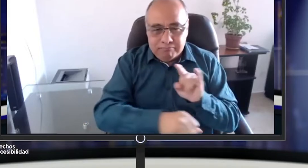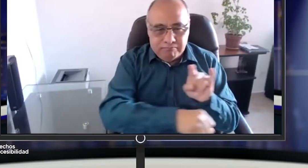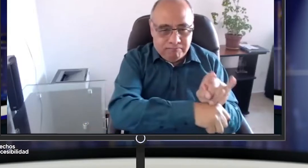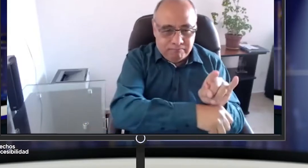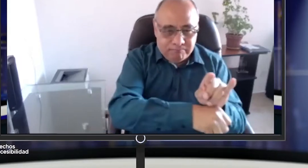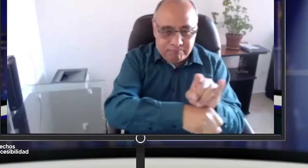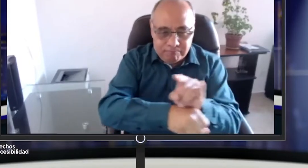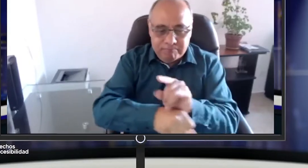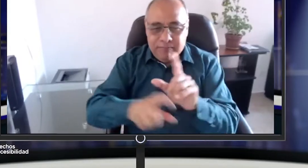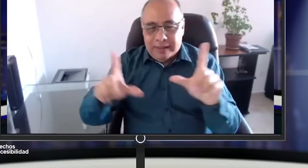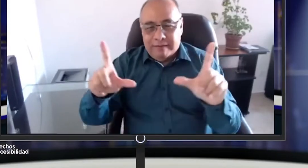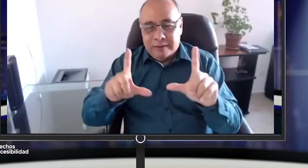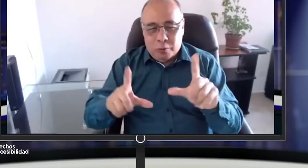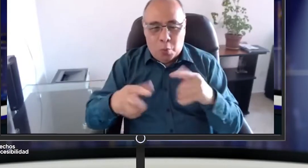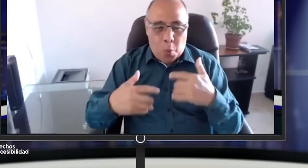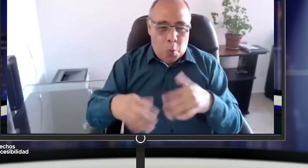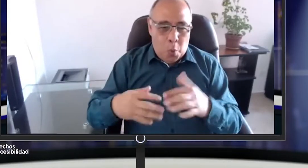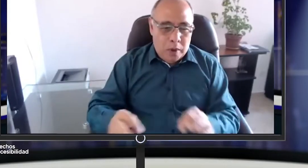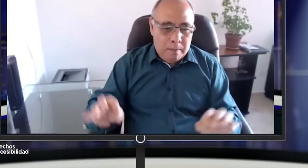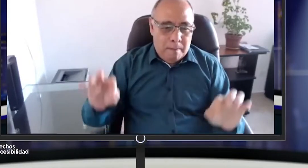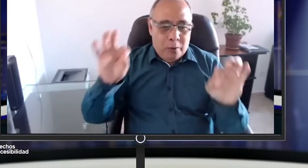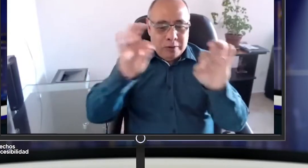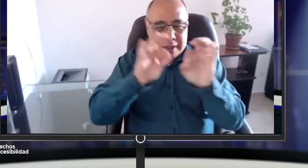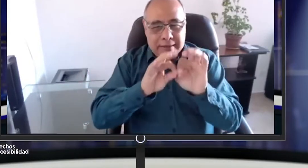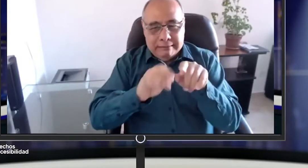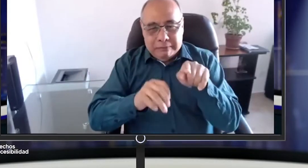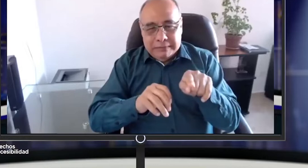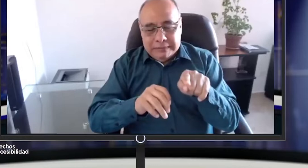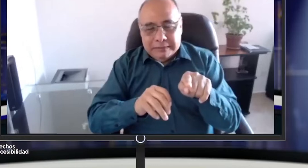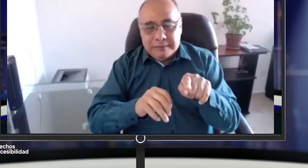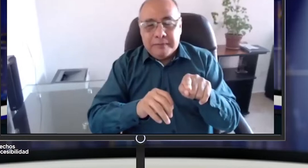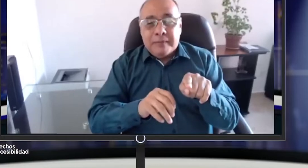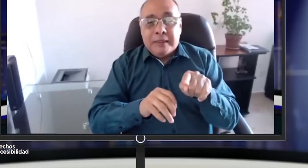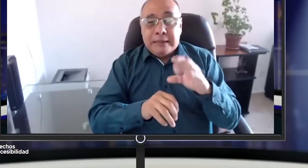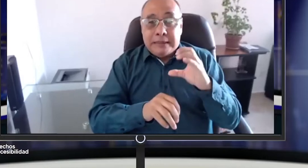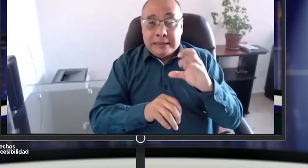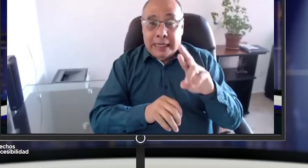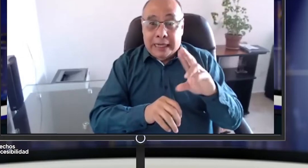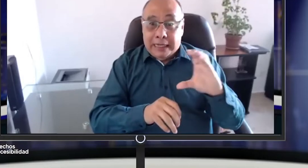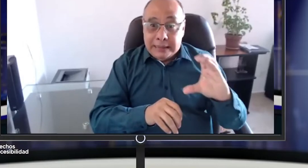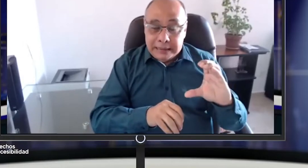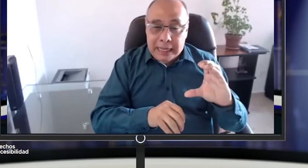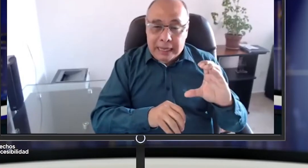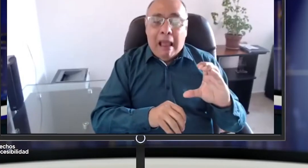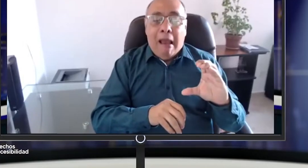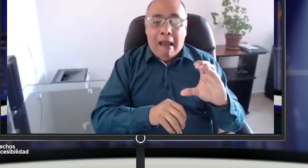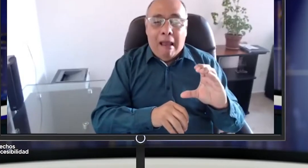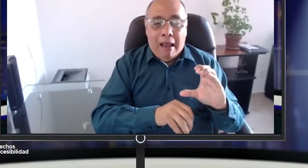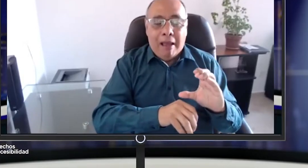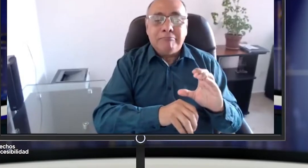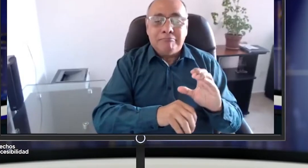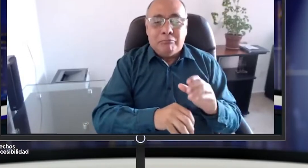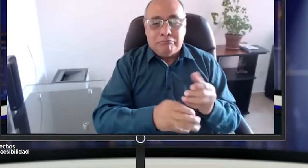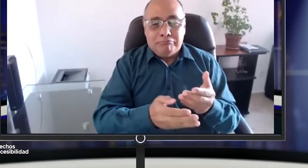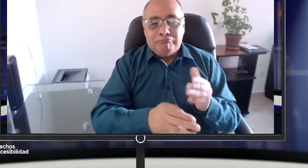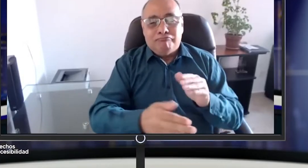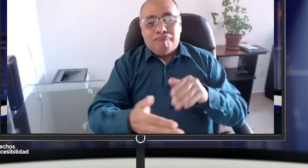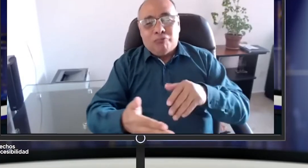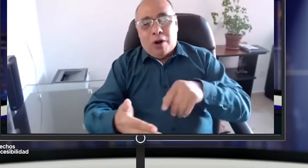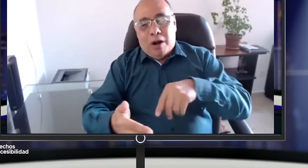sale ese logo de ellos, CRC, pues ellos están vigilando todo lo que tiene que ver con la televisión pública